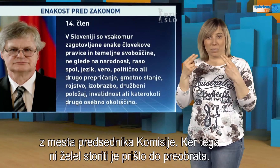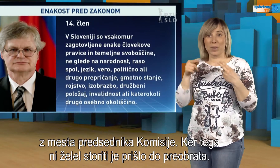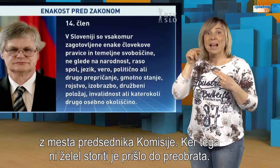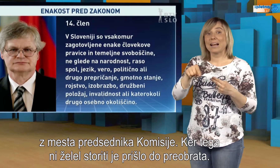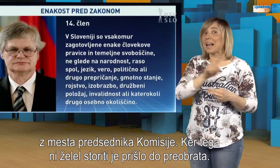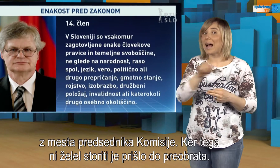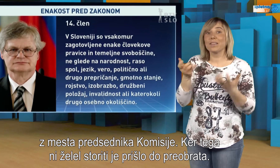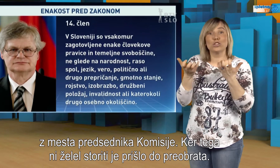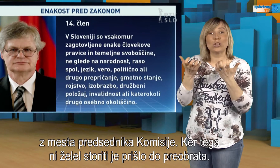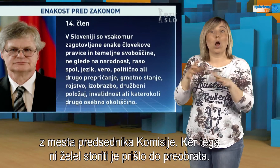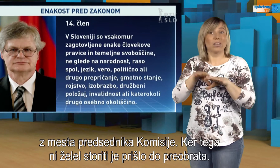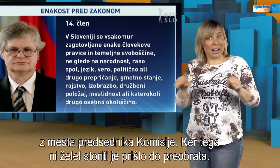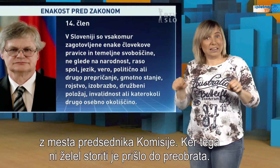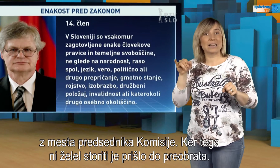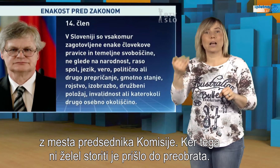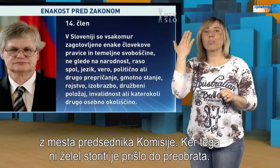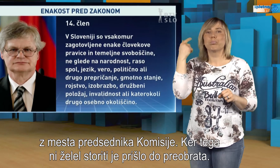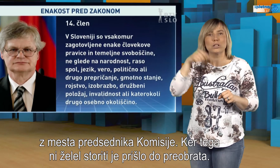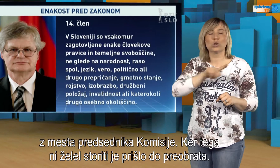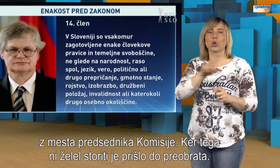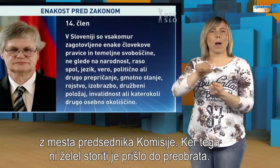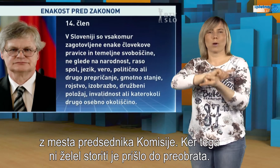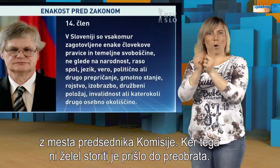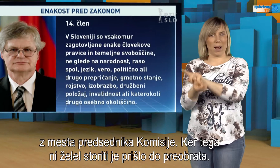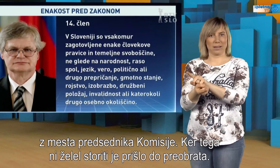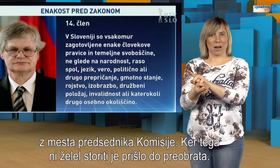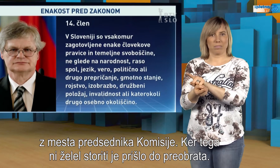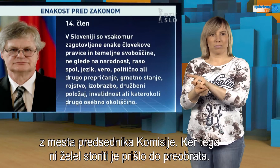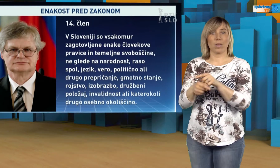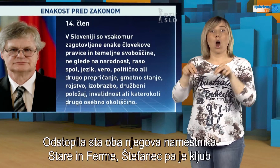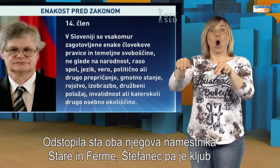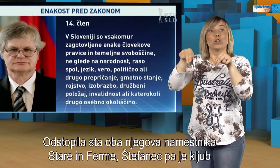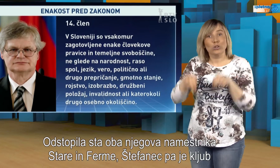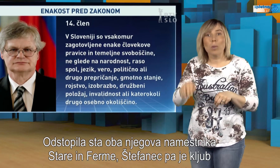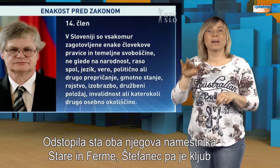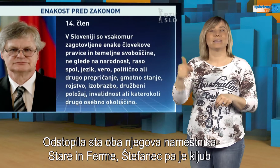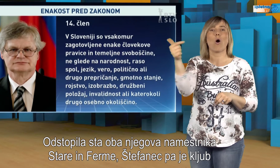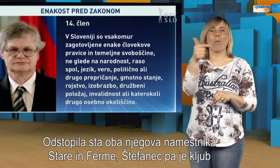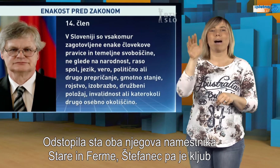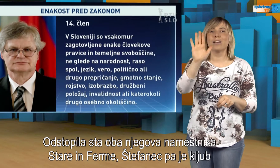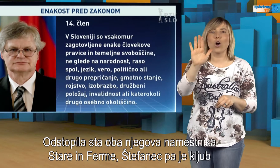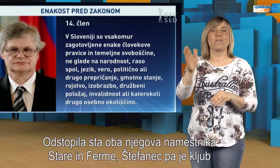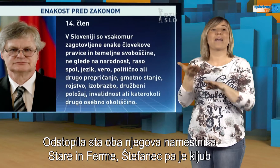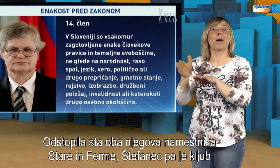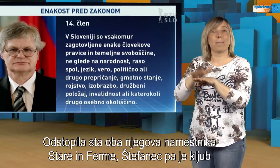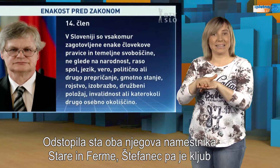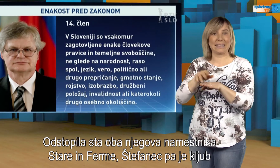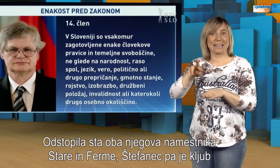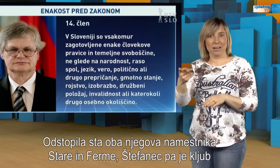Ker tega ni žele vstoriti, je prišlo do preobrata. Odstopila sta oba njegova namestnika, stare in